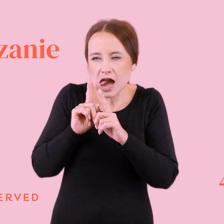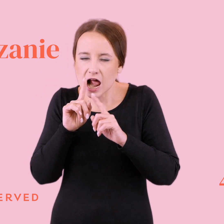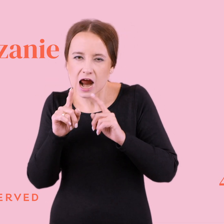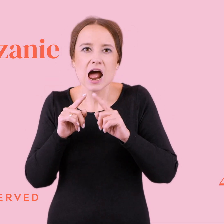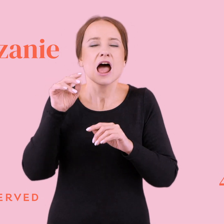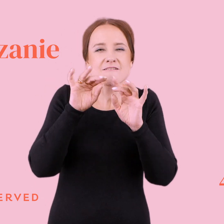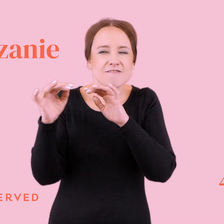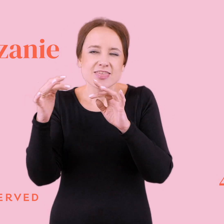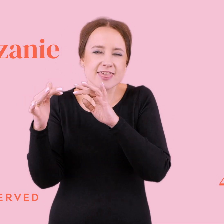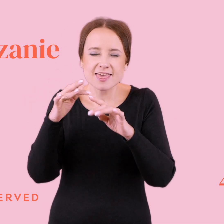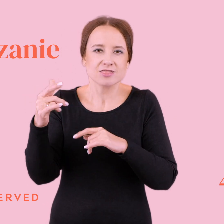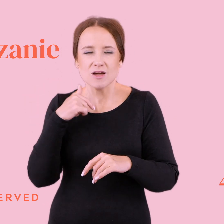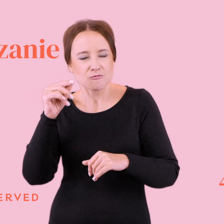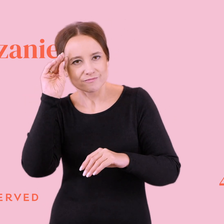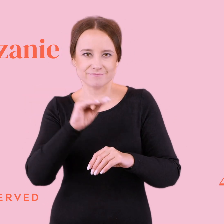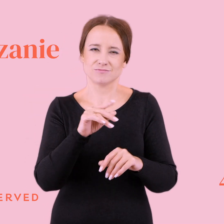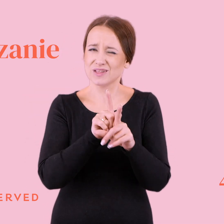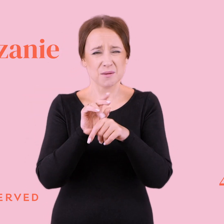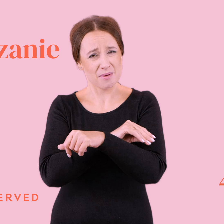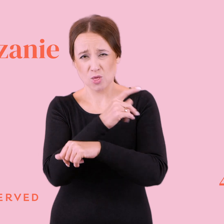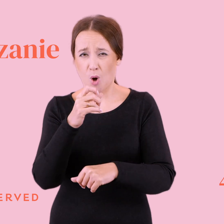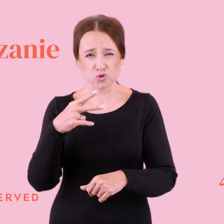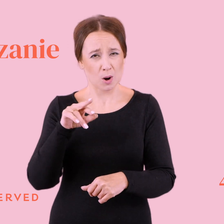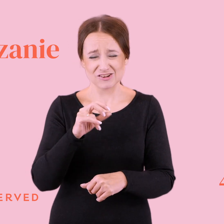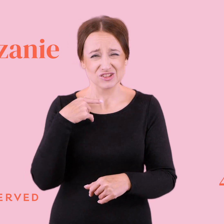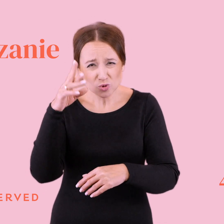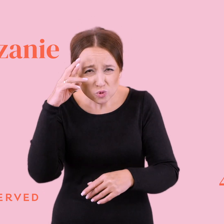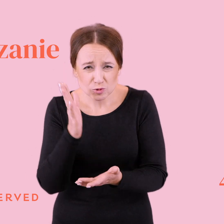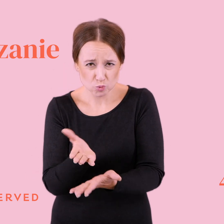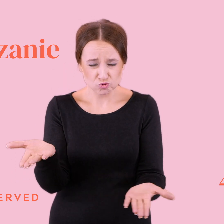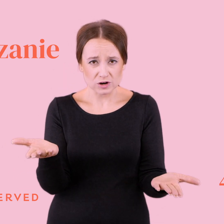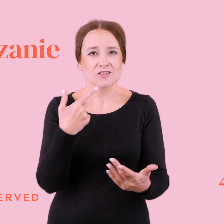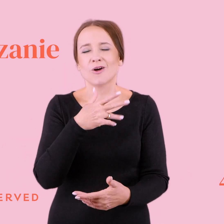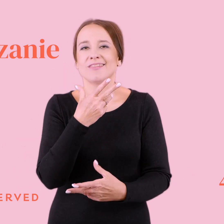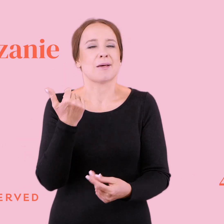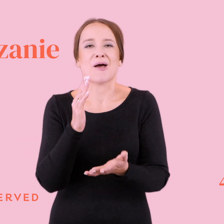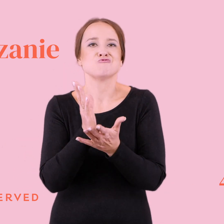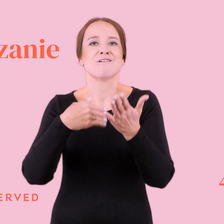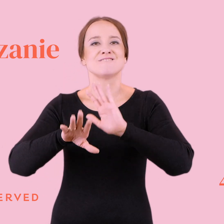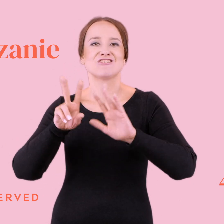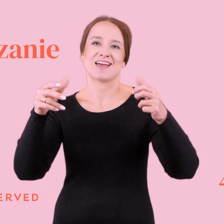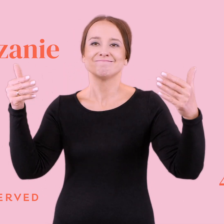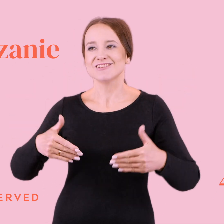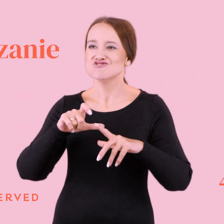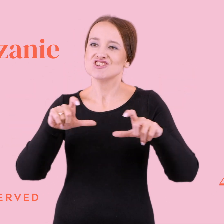to to też jest pewna metoda odrobaczania. To już po prostu kumacie, no to już przestaje być wyjściem do klubu, żeby sobie miło spędzić czas,